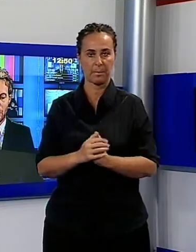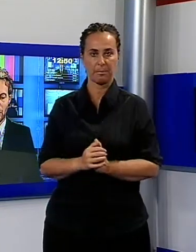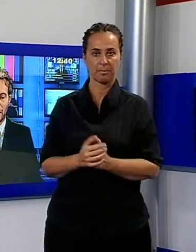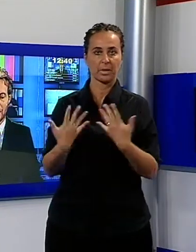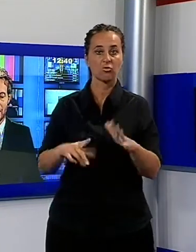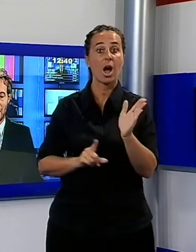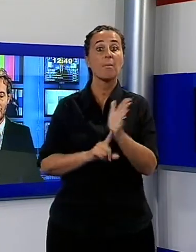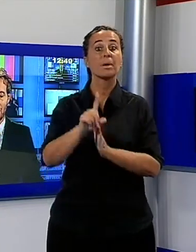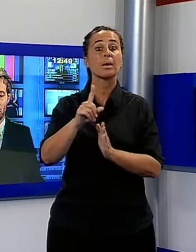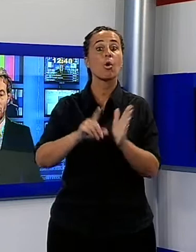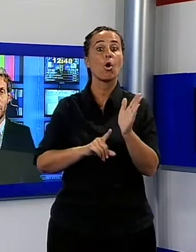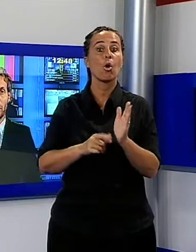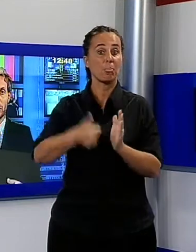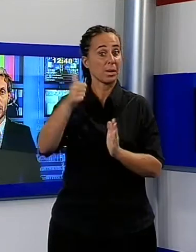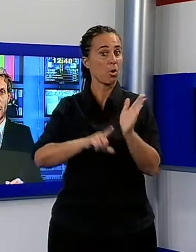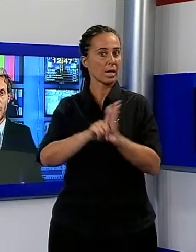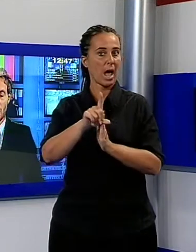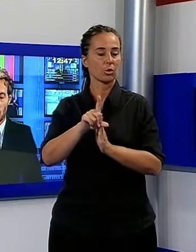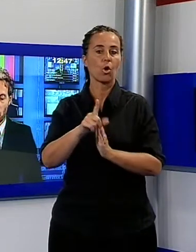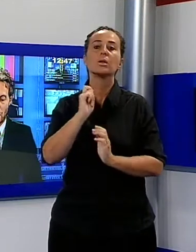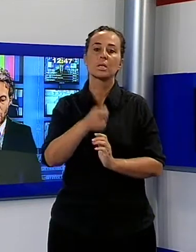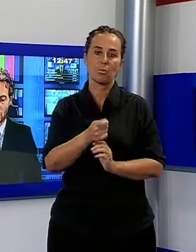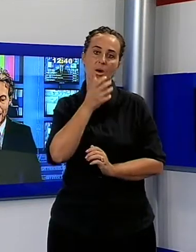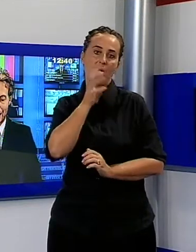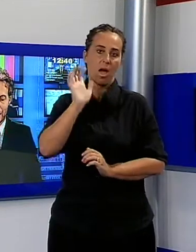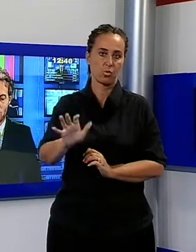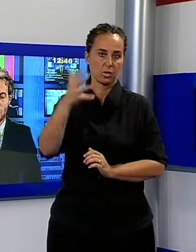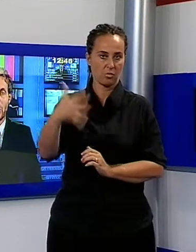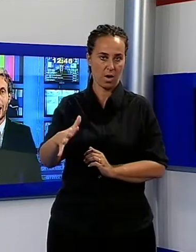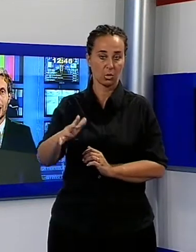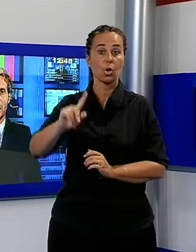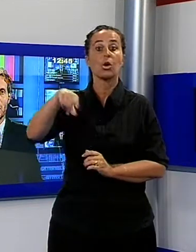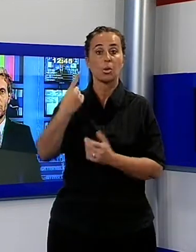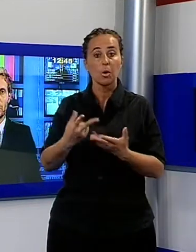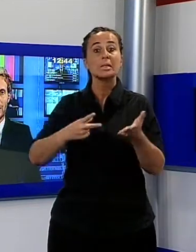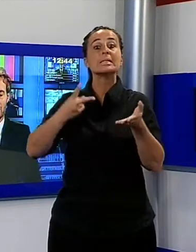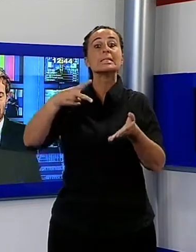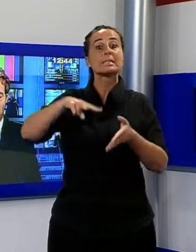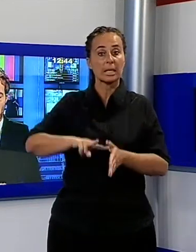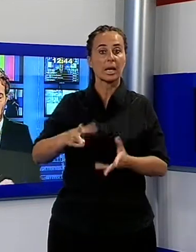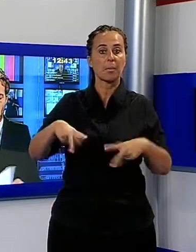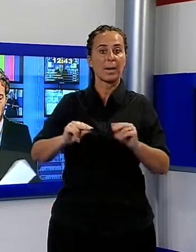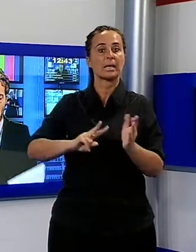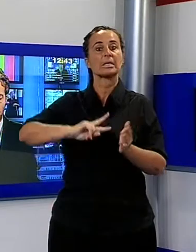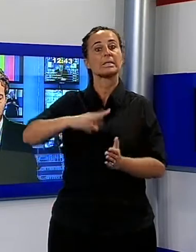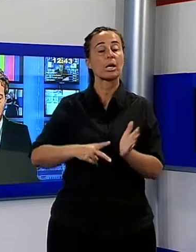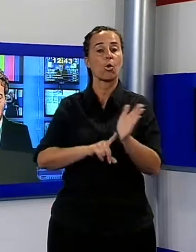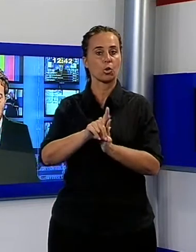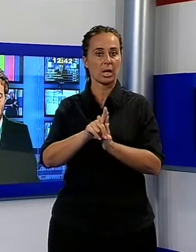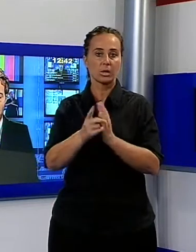Firenze ha emesso nei suoi confronti una condanna di 5 anni, 8 mesi e un giorno. E ancora per la